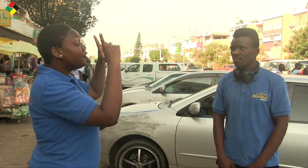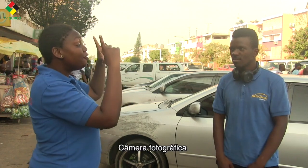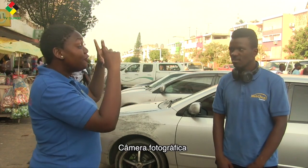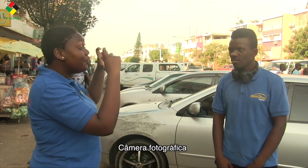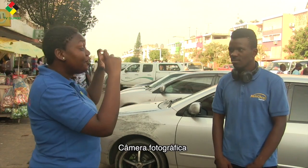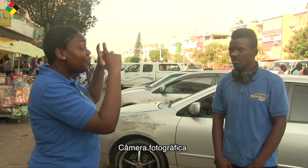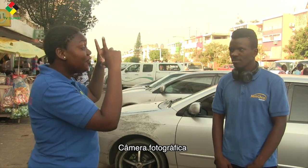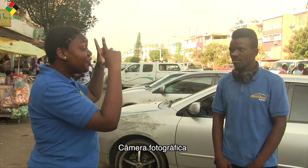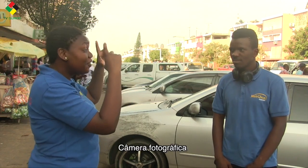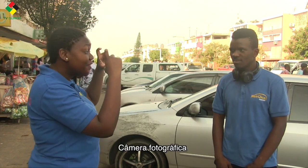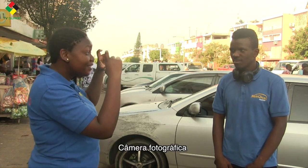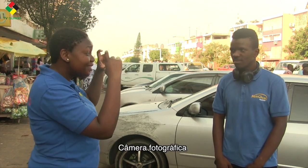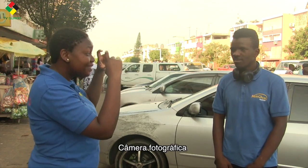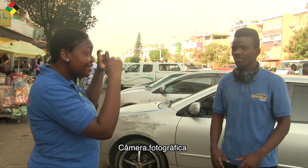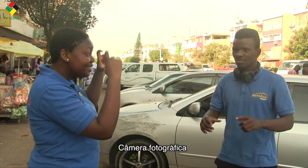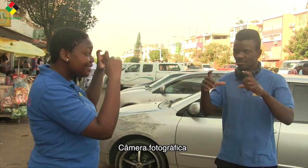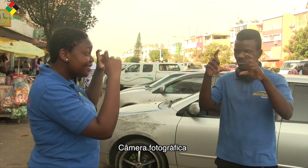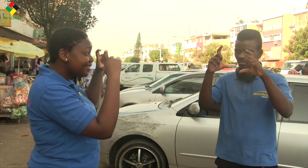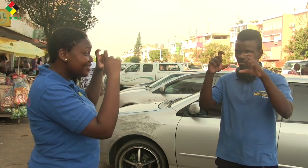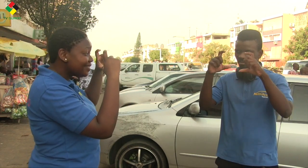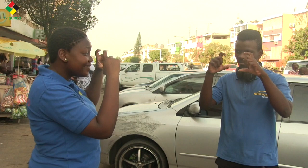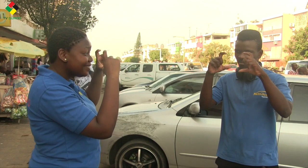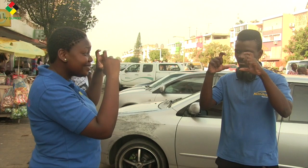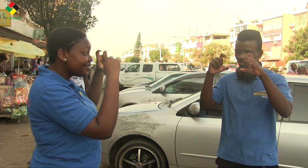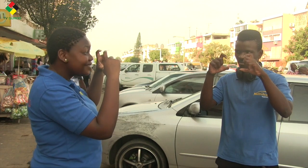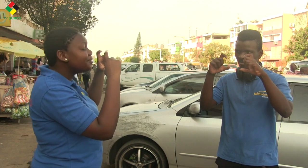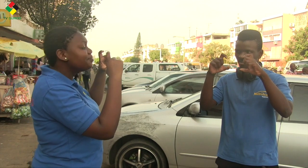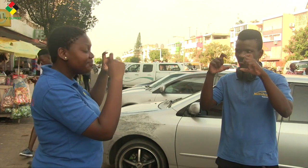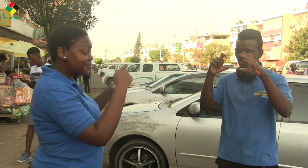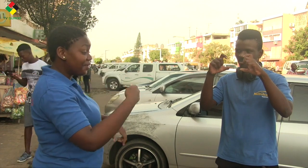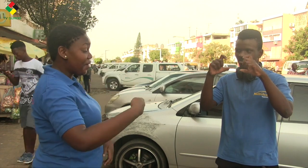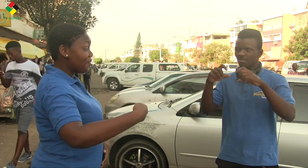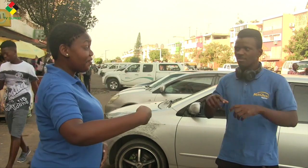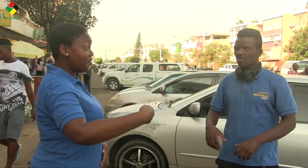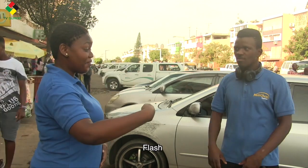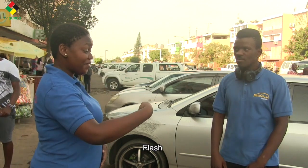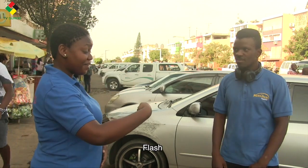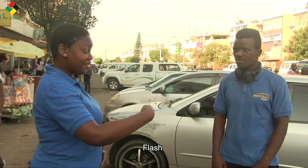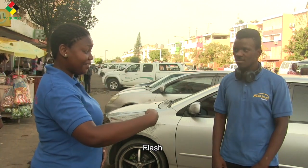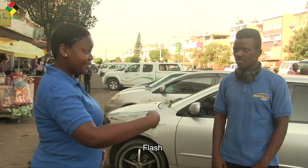Câmera Fotográfica. Flash.